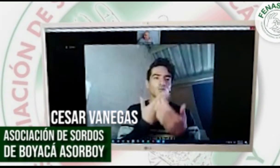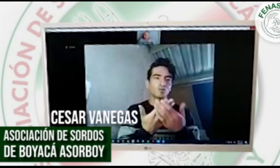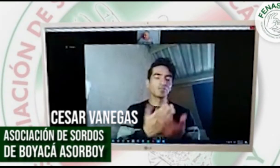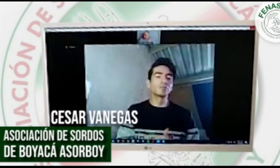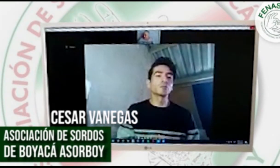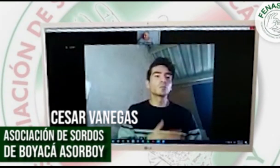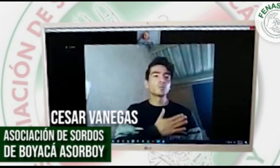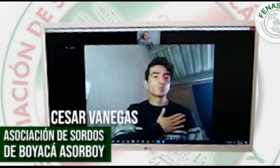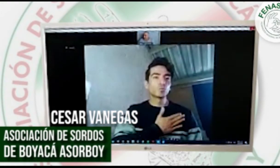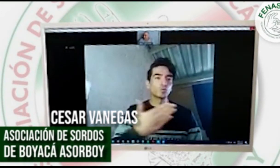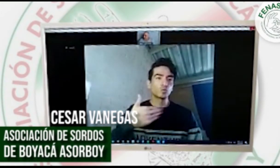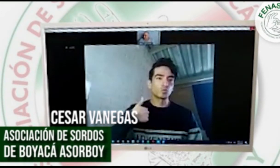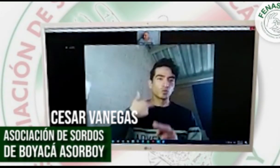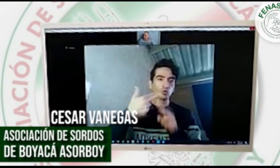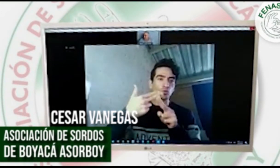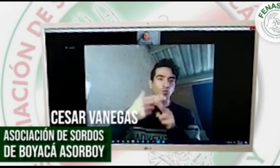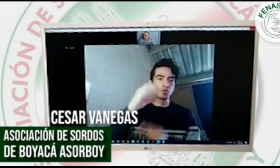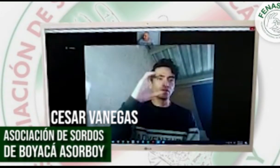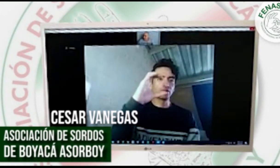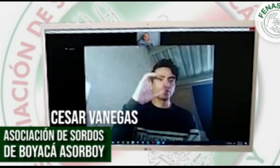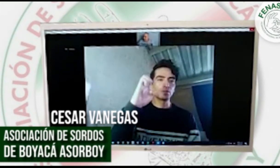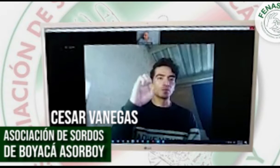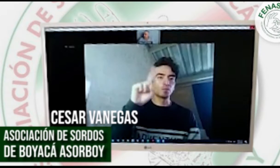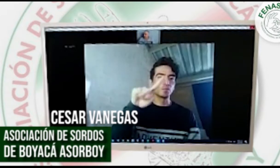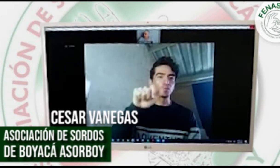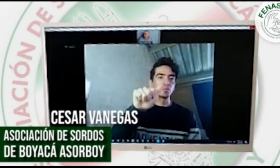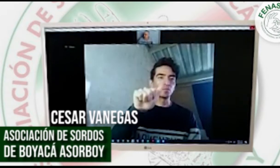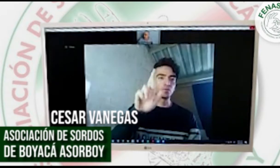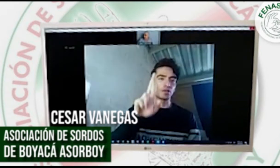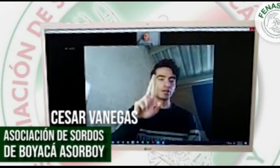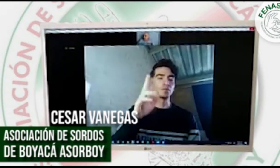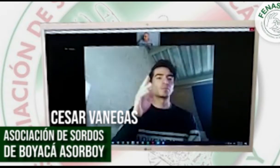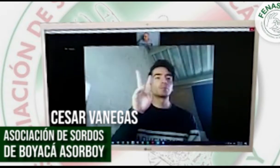Hola, muy buenas. Mucho gusto. Soy César Vanegas.